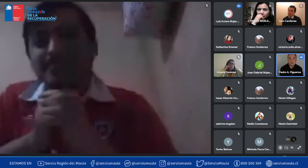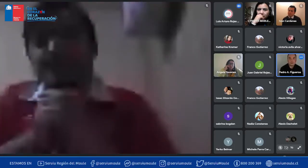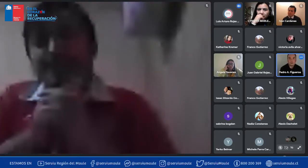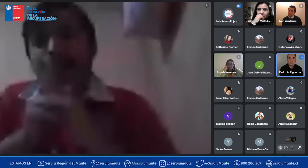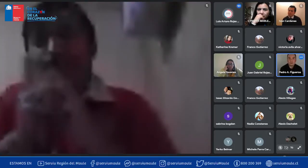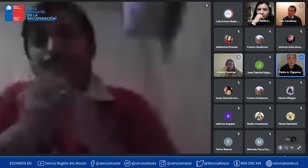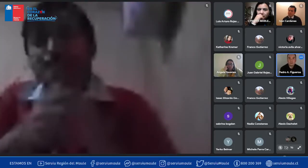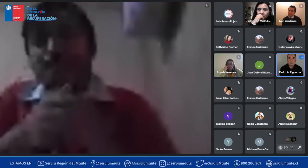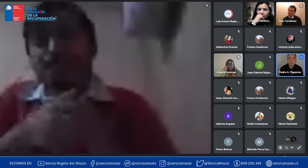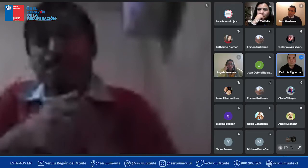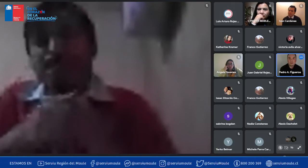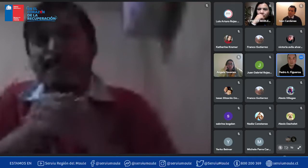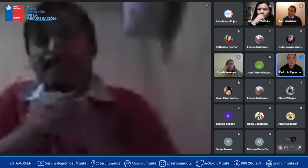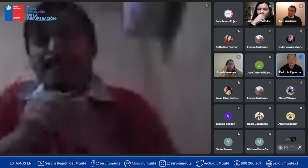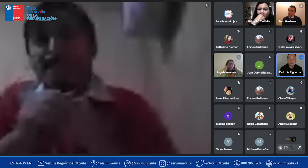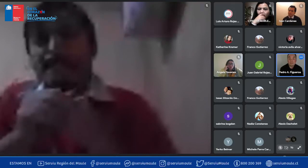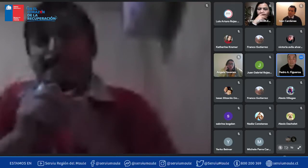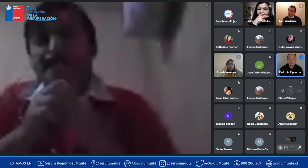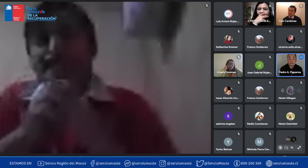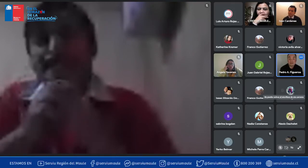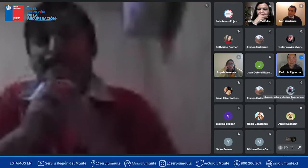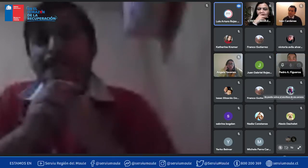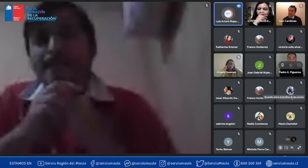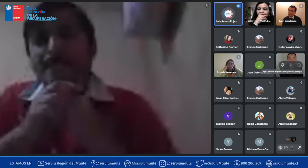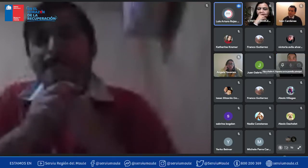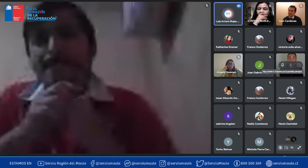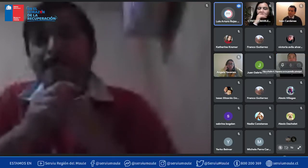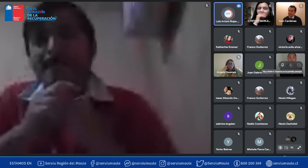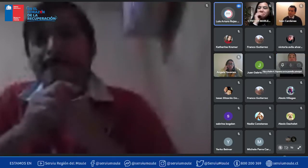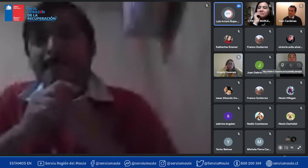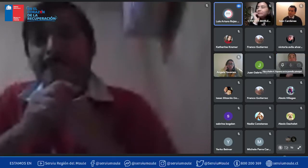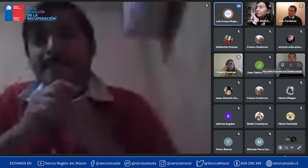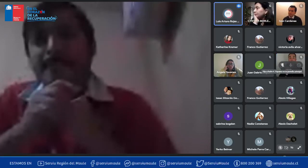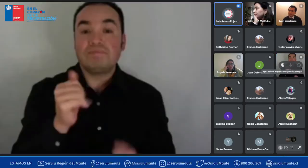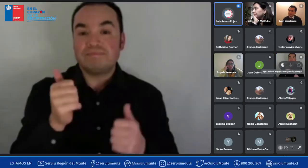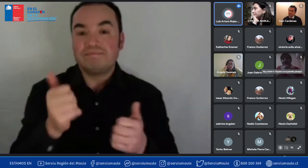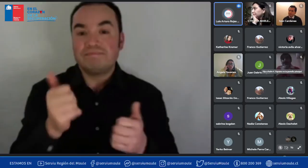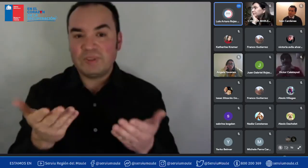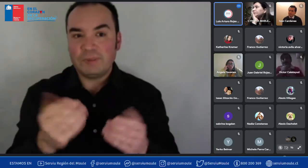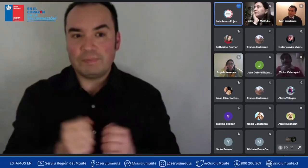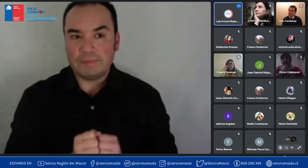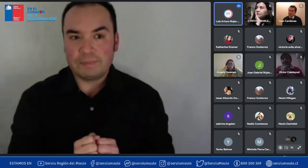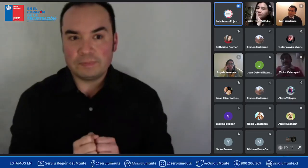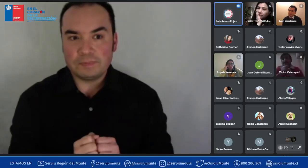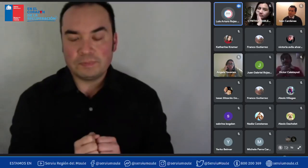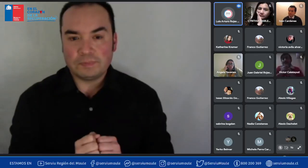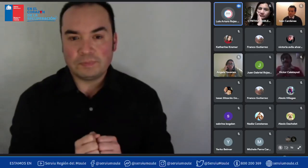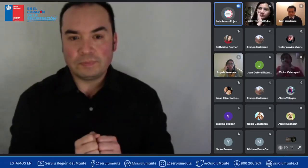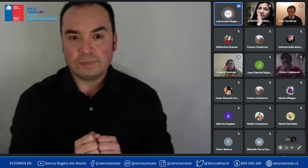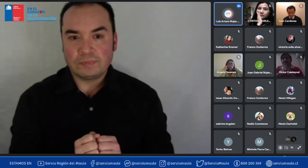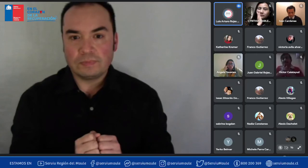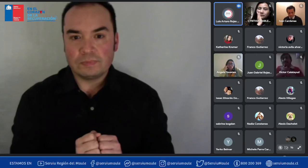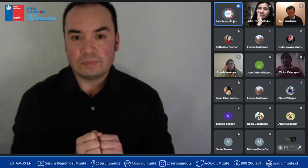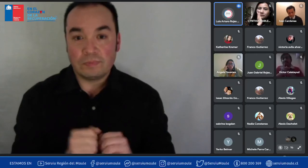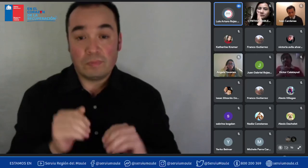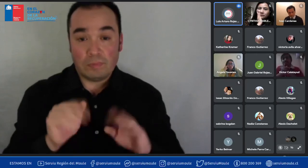bueno efectivamente como yo le hablaba al principio los programas están destinados a los distintos sectores